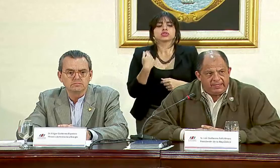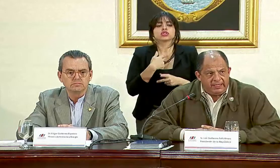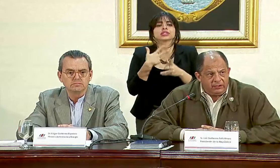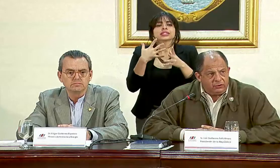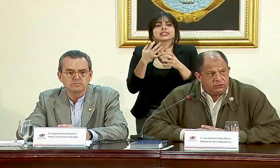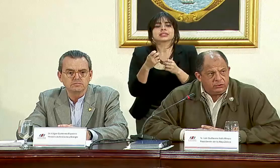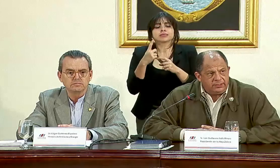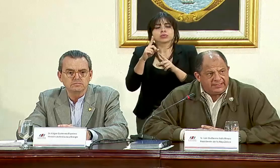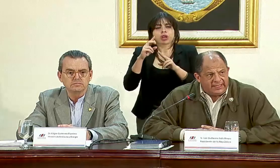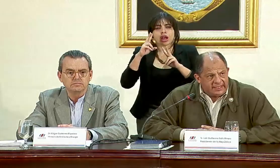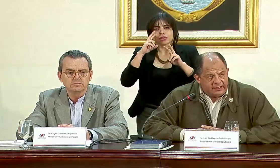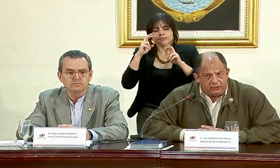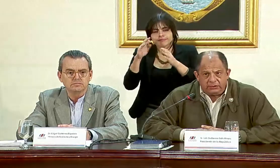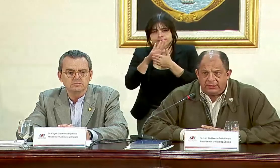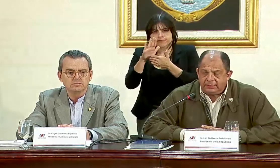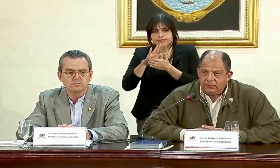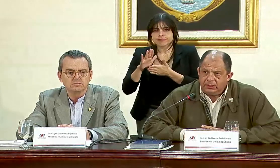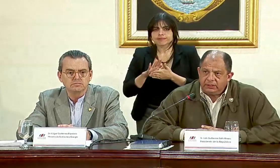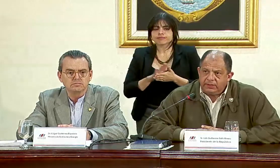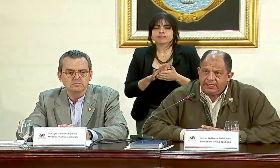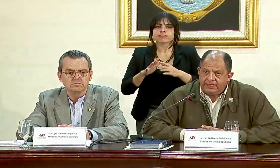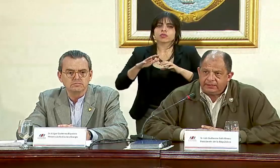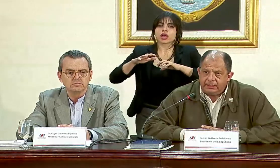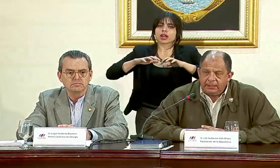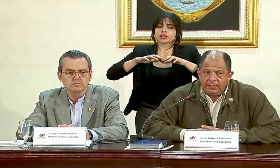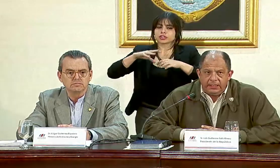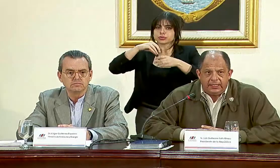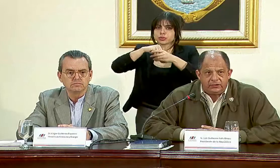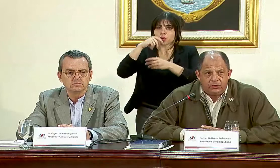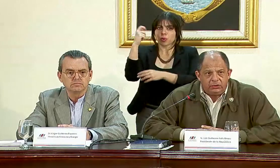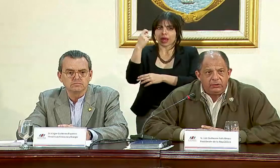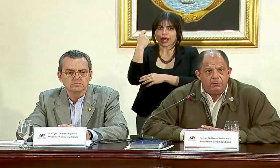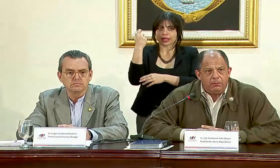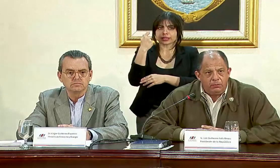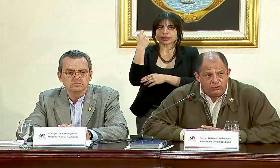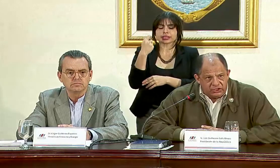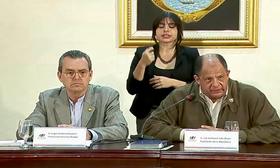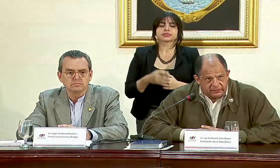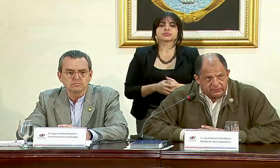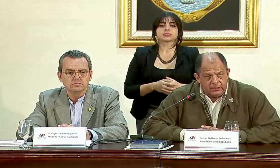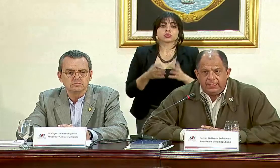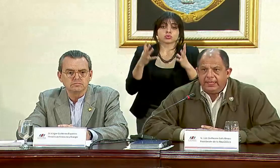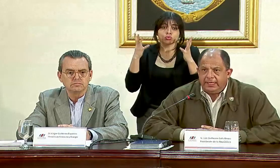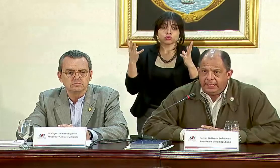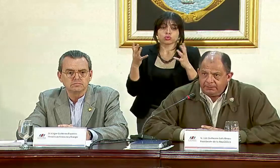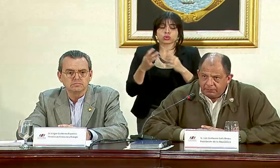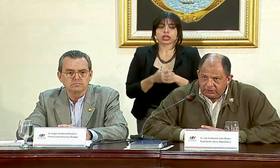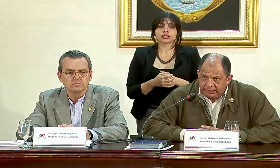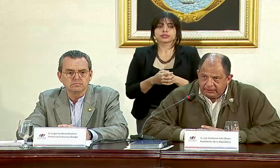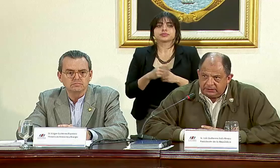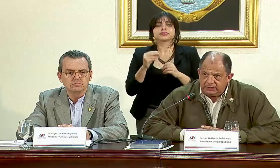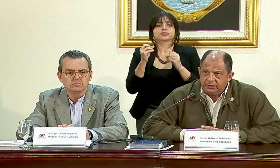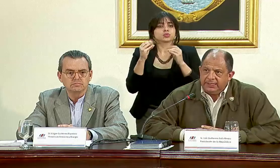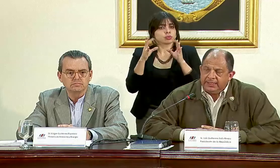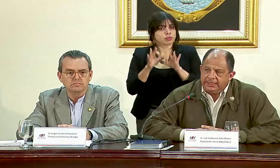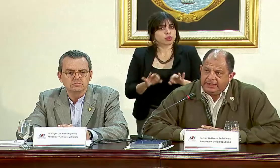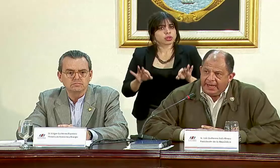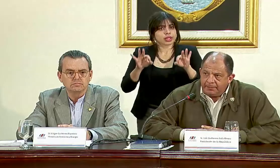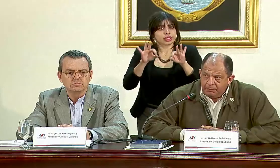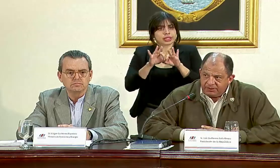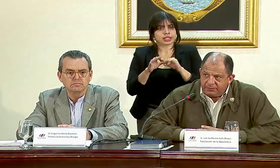un barrido detallado de las acciones en Guanacaste, que son muchas, importantes,